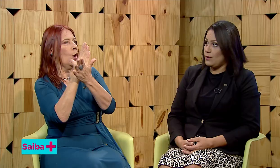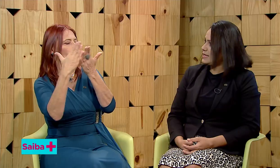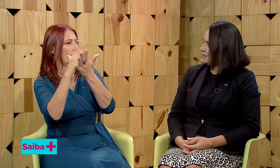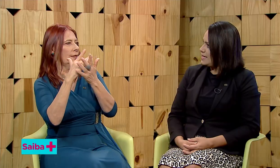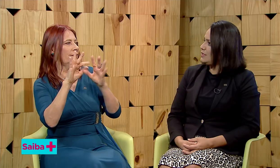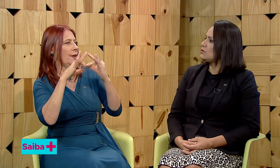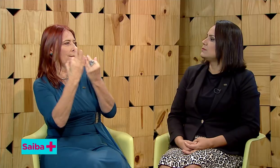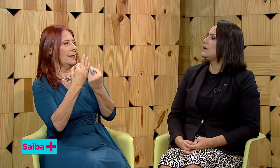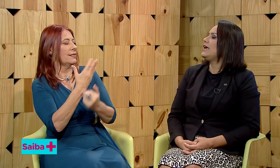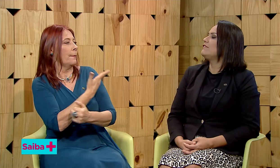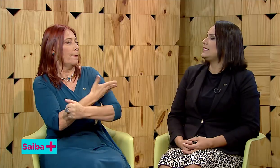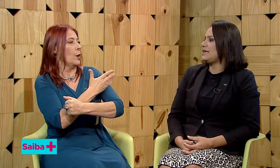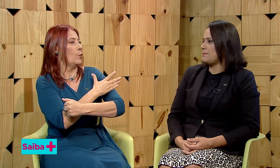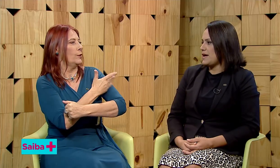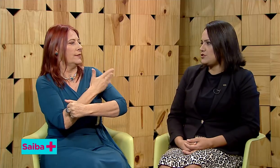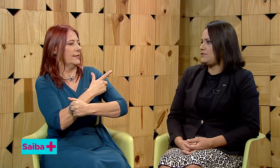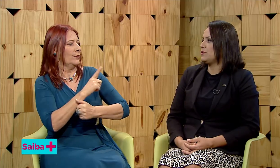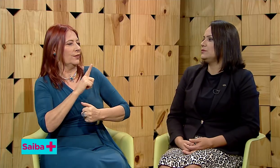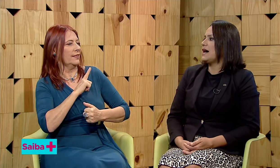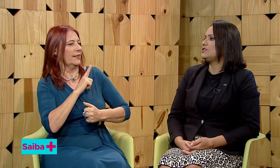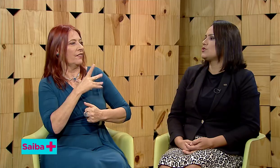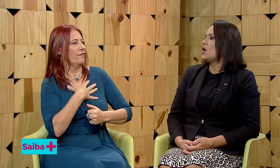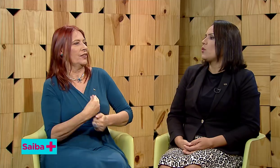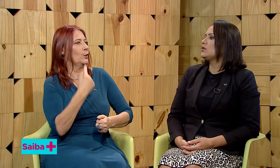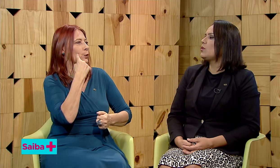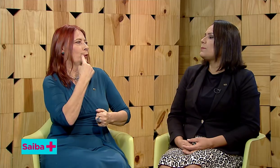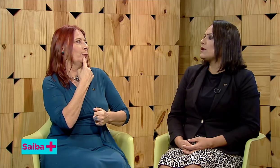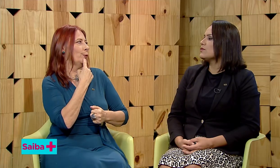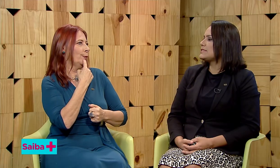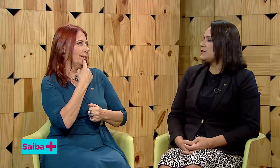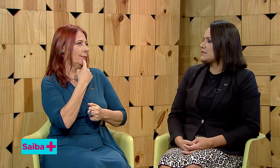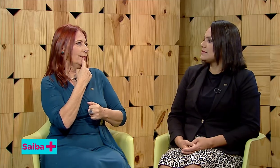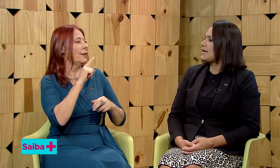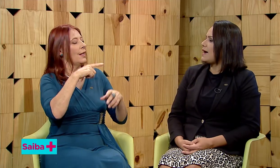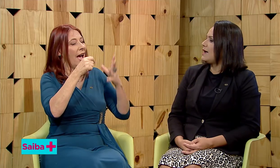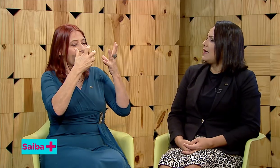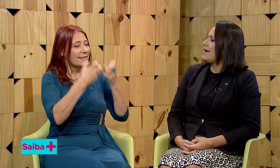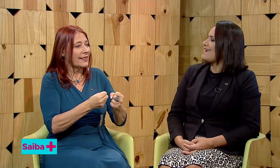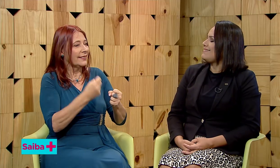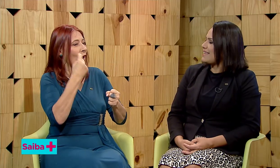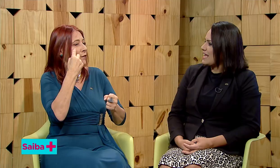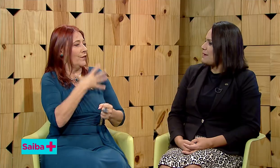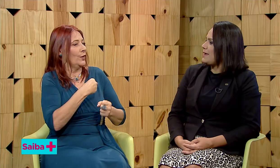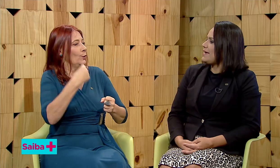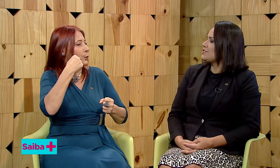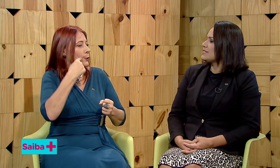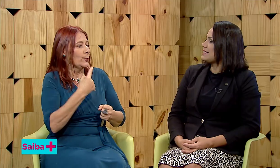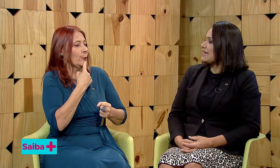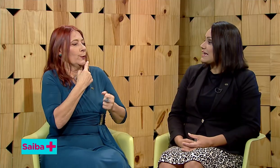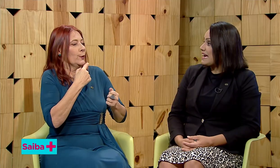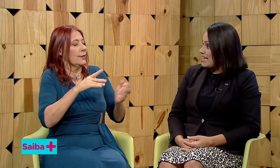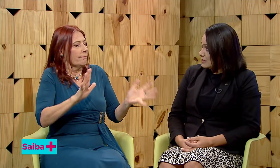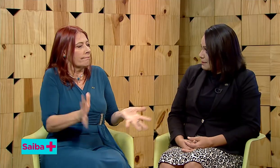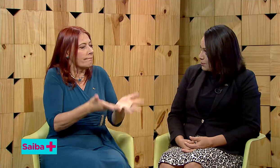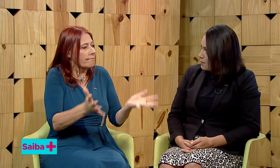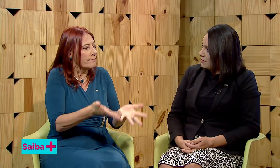não aceito, ele vai ter mais dificuldades. Quando o preconceito se dá internamente, se dá na própria